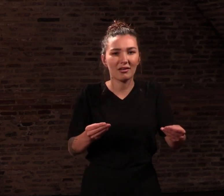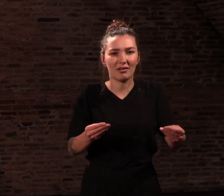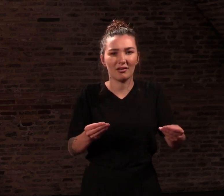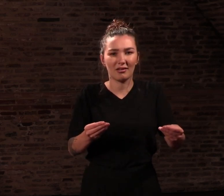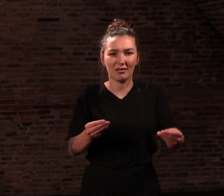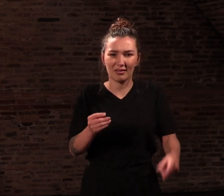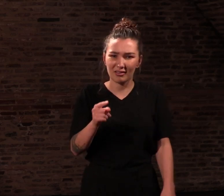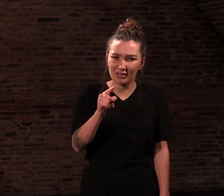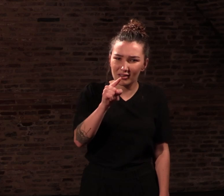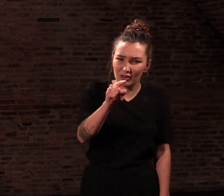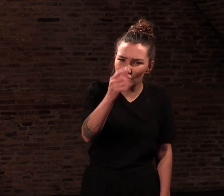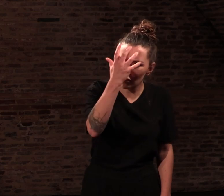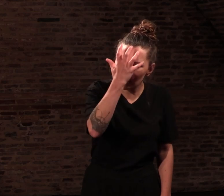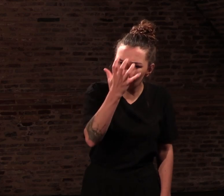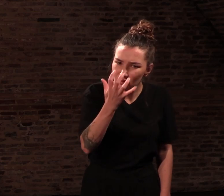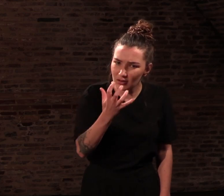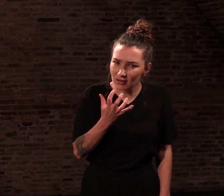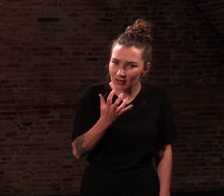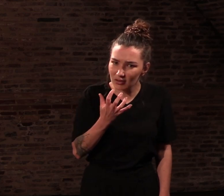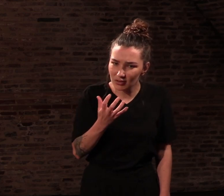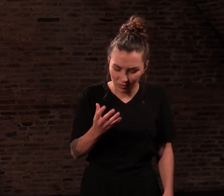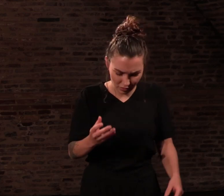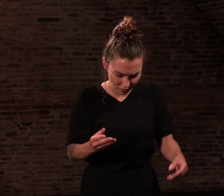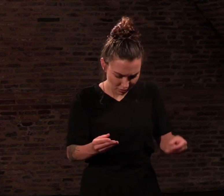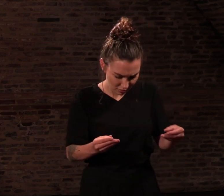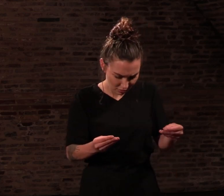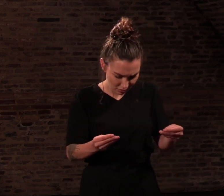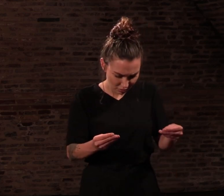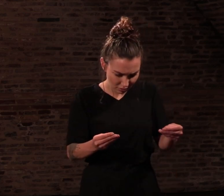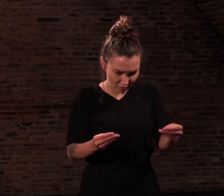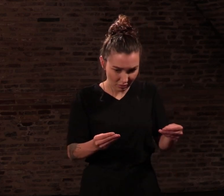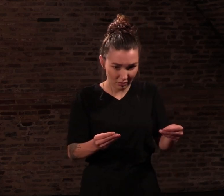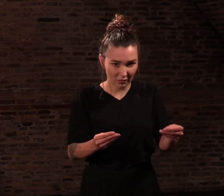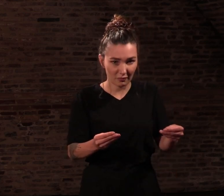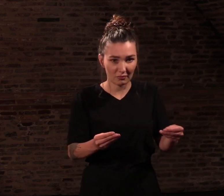Êtes-vous triste ?